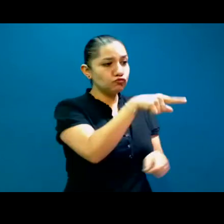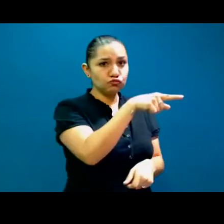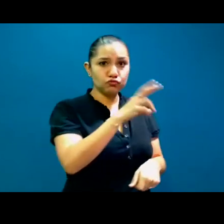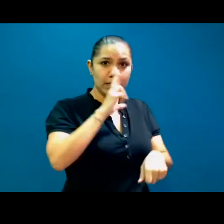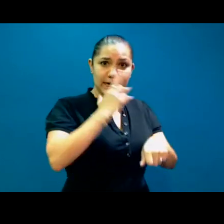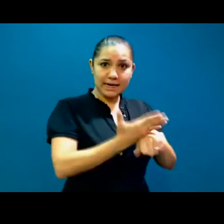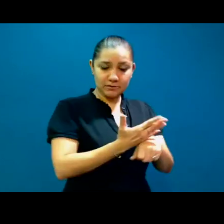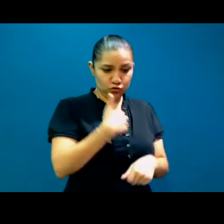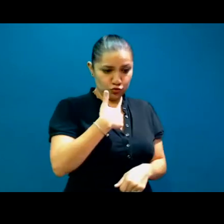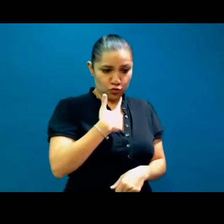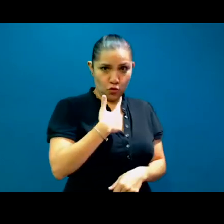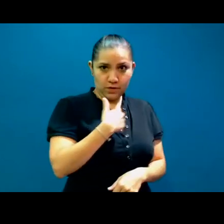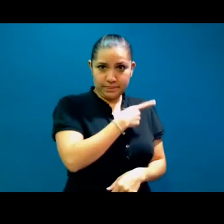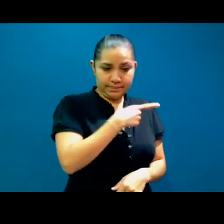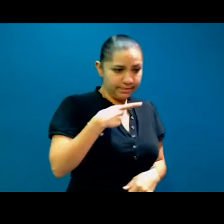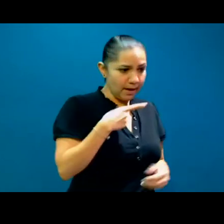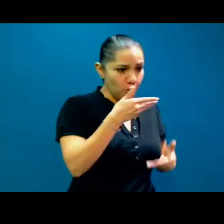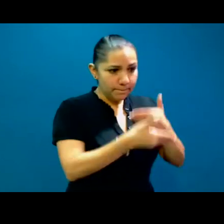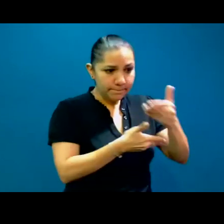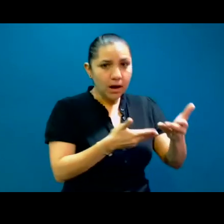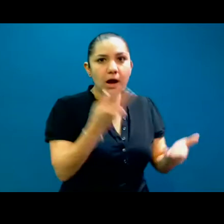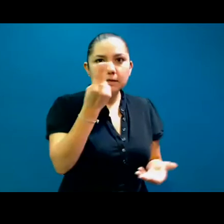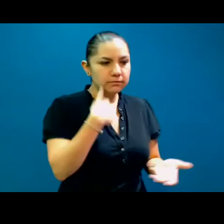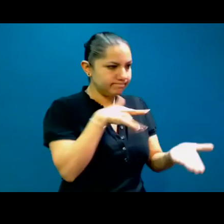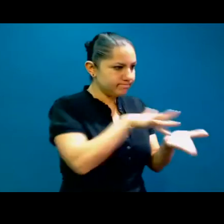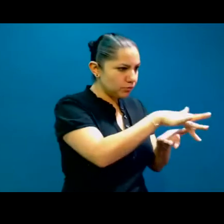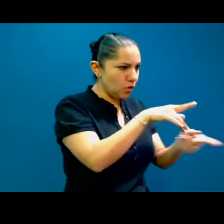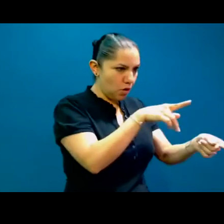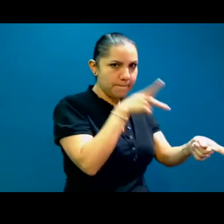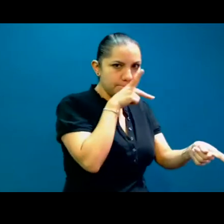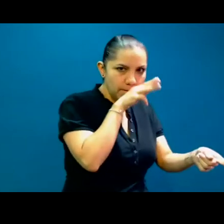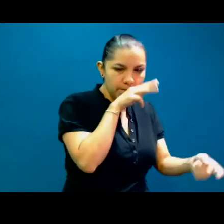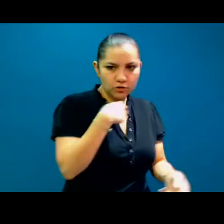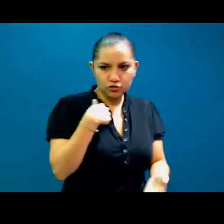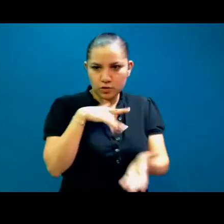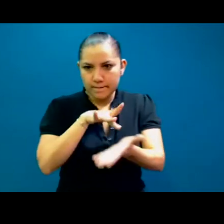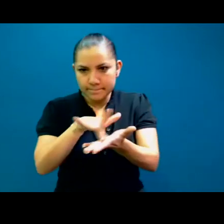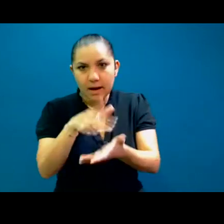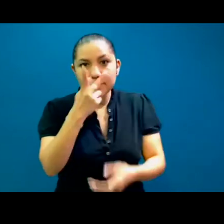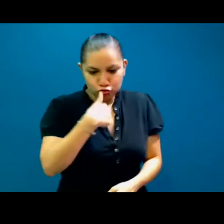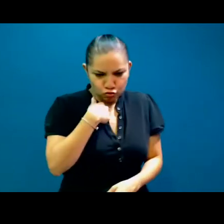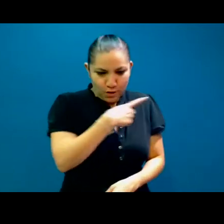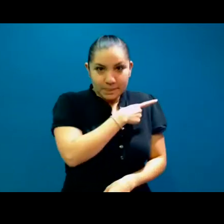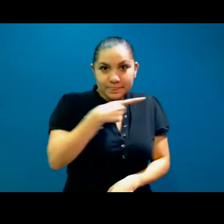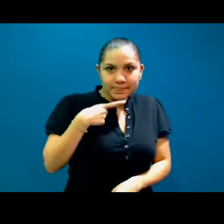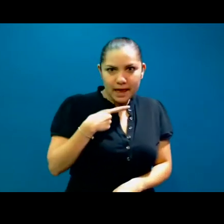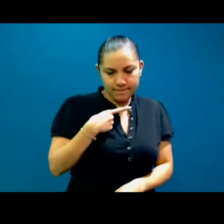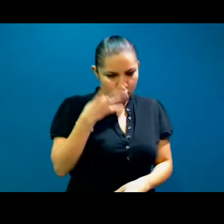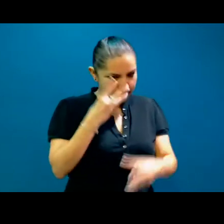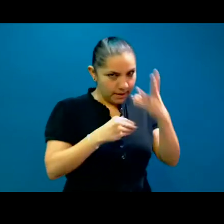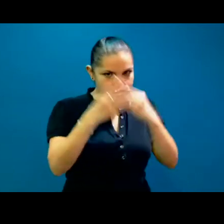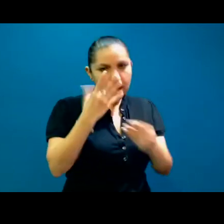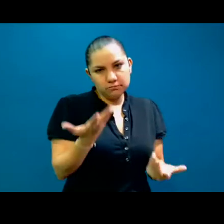y le doy todos los recursos que necesitan y que tienen que saber hacer que la comunidad. Por el momento que, como enlace comunitario, voy a ser su